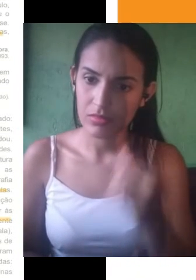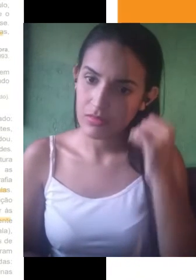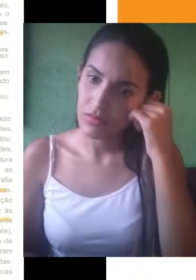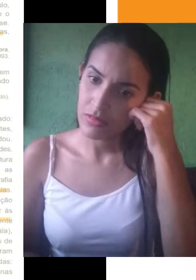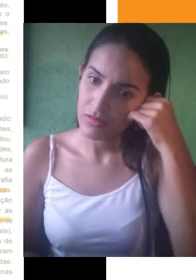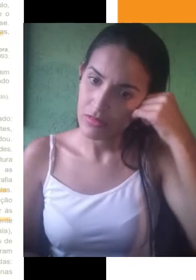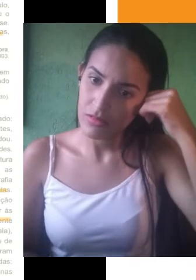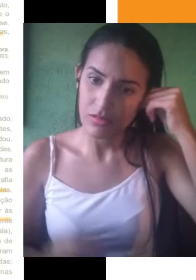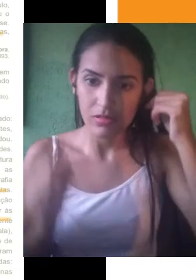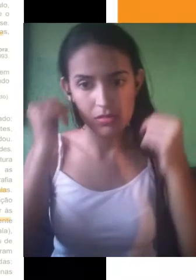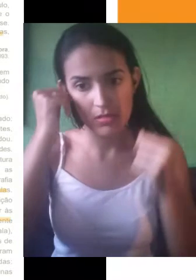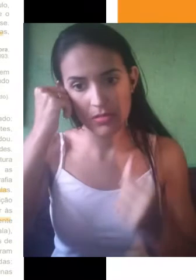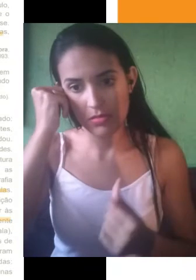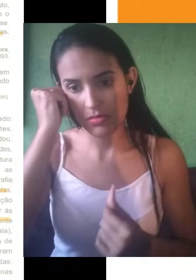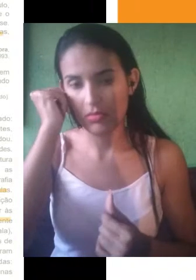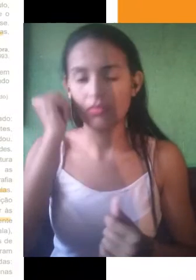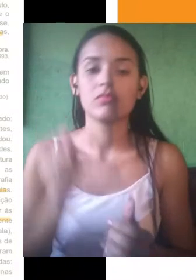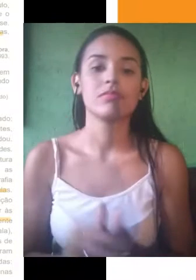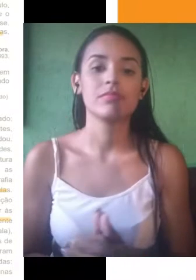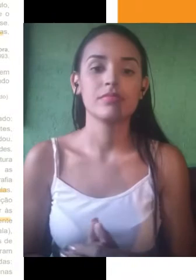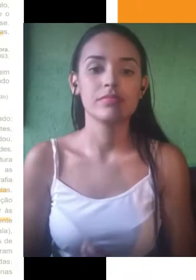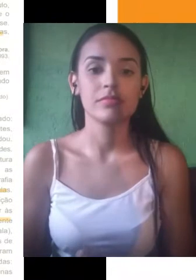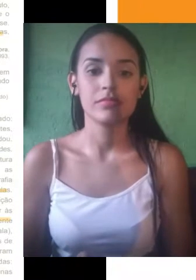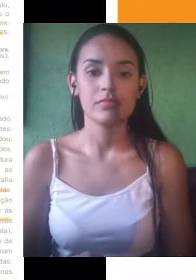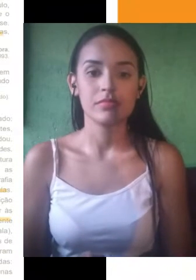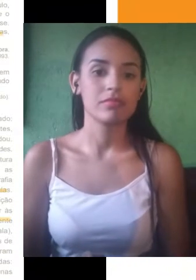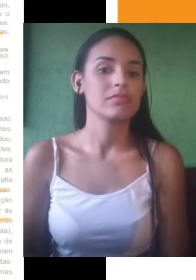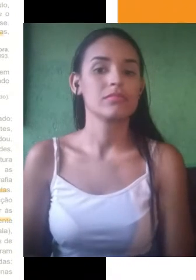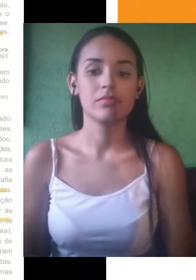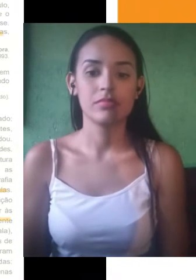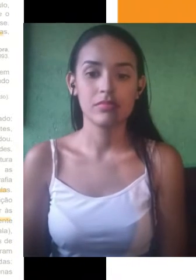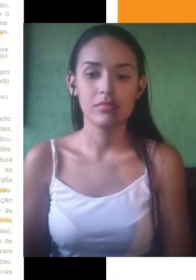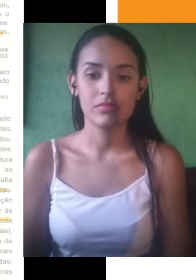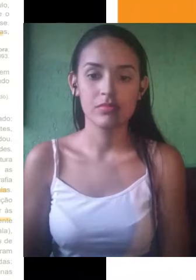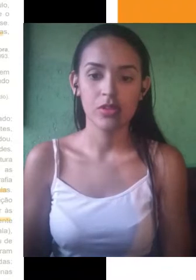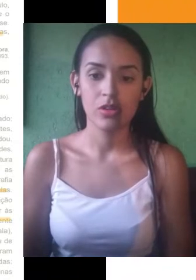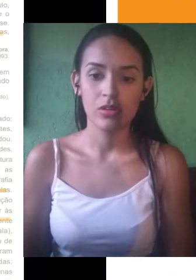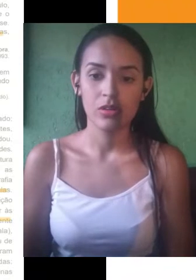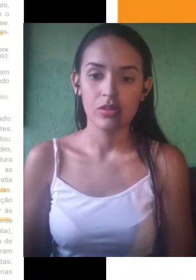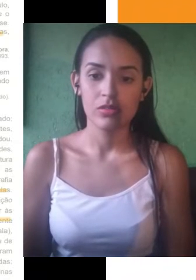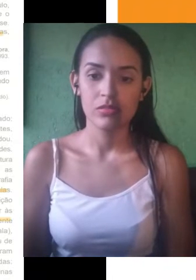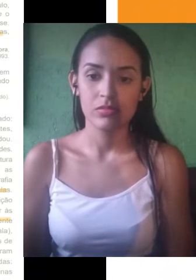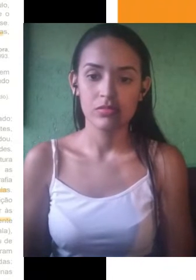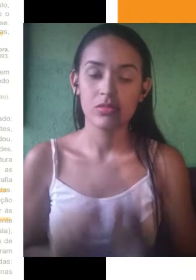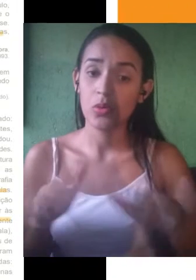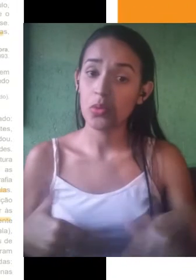importante que essa reflexão seja feita enquanto a gente está lendo os textos motivadores, que eles podem nos ajudar a entender